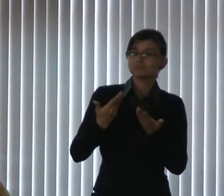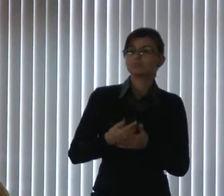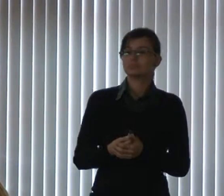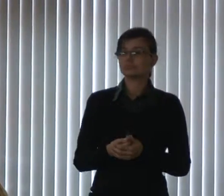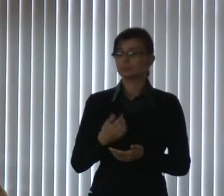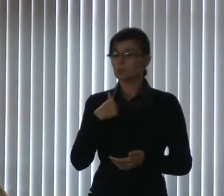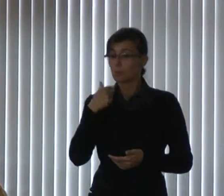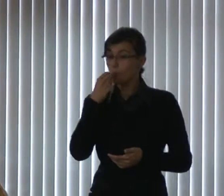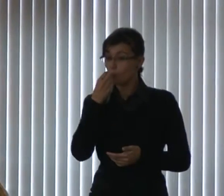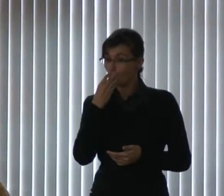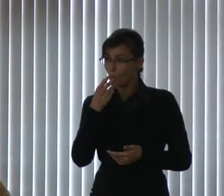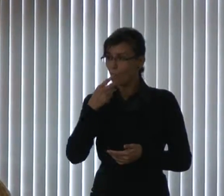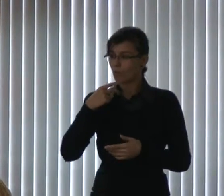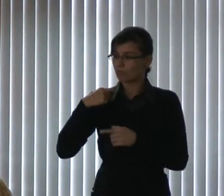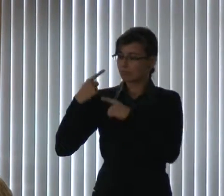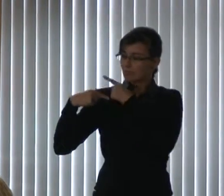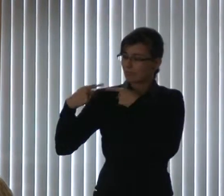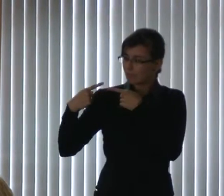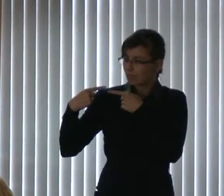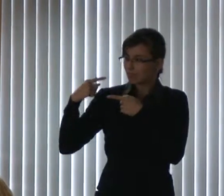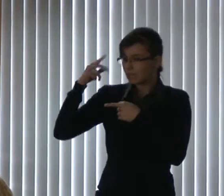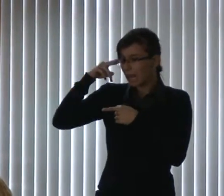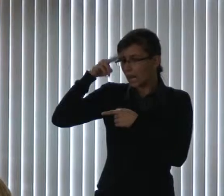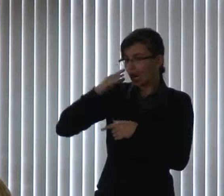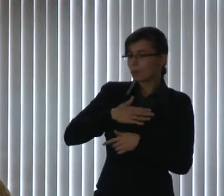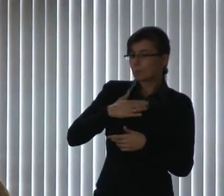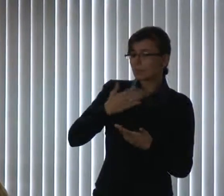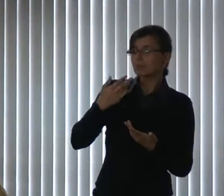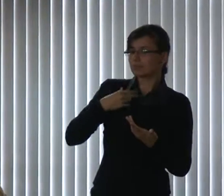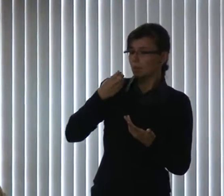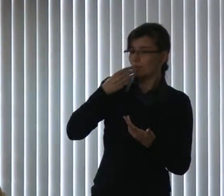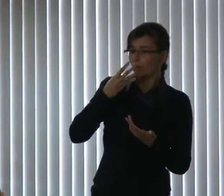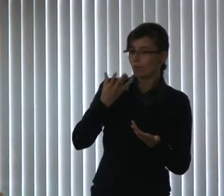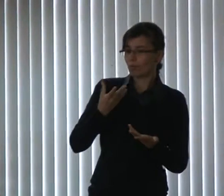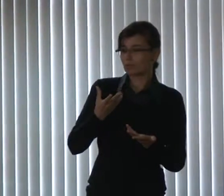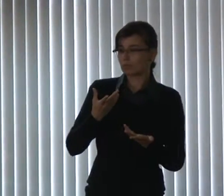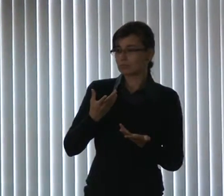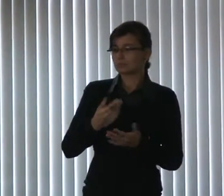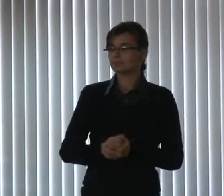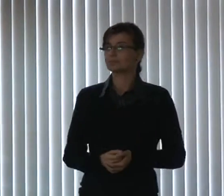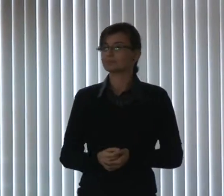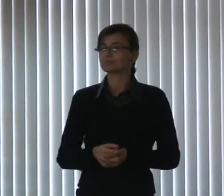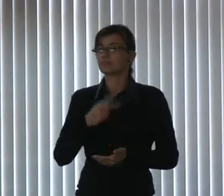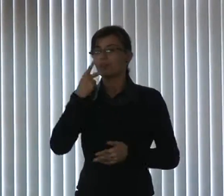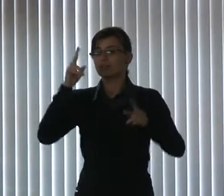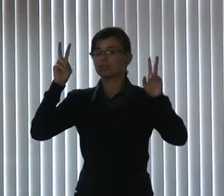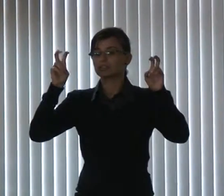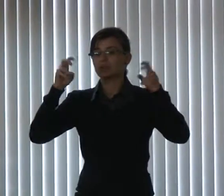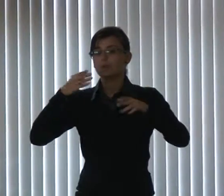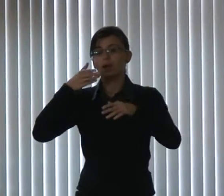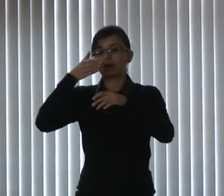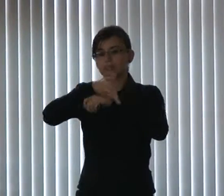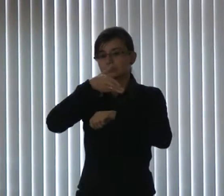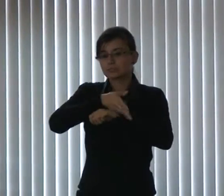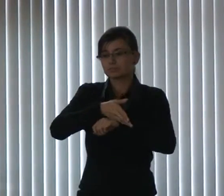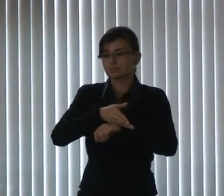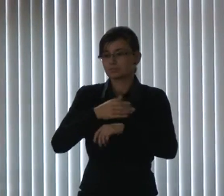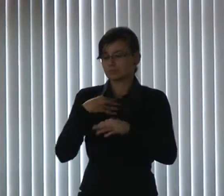um rastro de coisa boa na vida. E olha, quando a gente fala em acessibilidade, eu não vou prolongar muito o meu discurso, porque diz que tem um